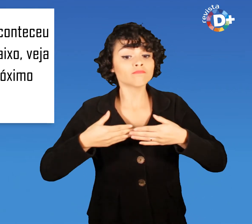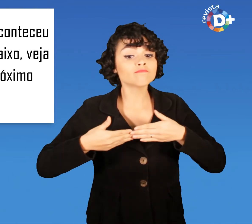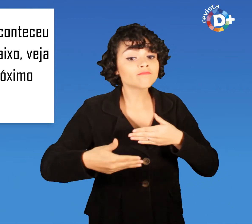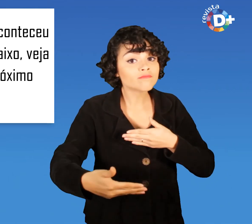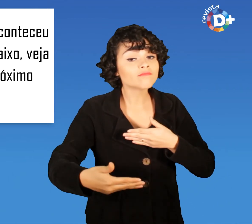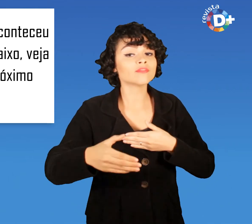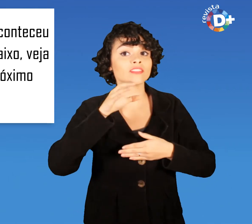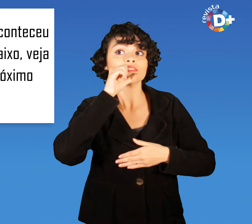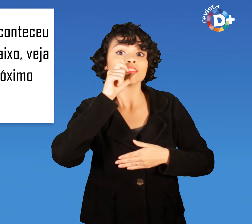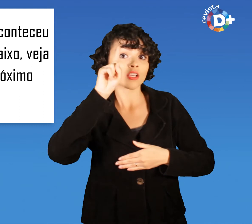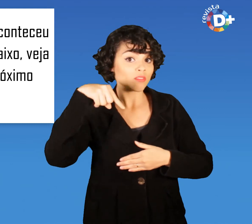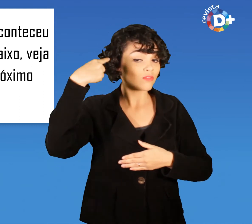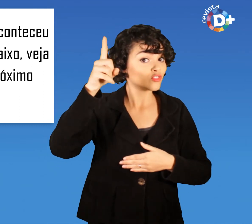no próximo sábado dia 19